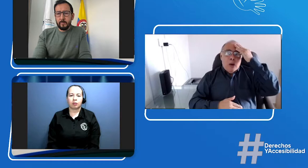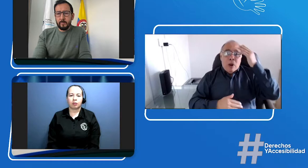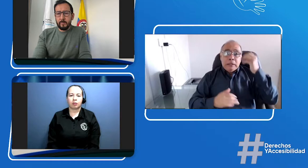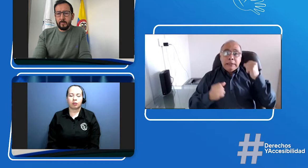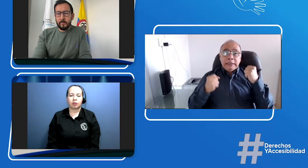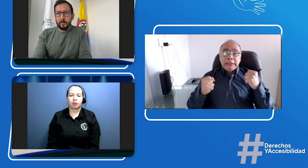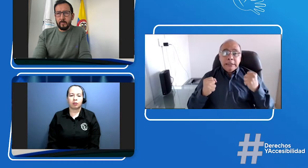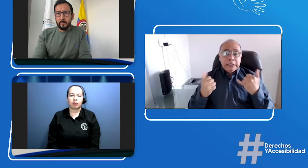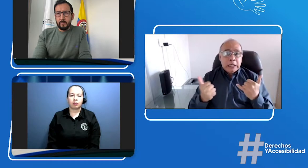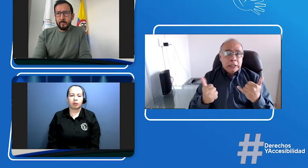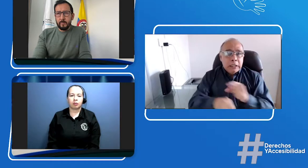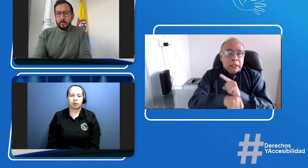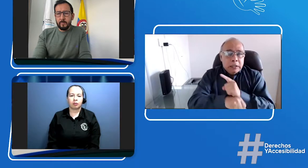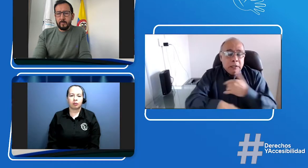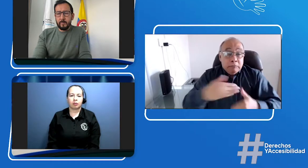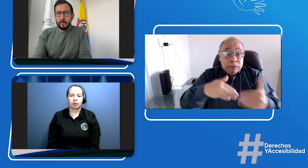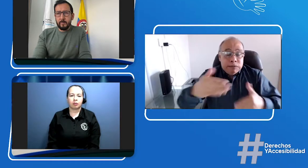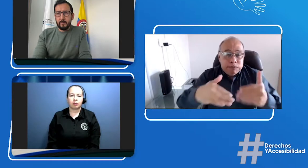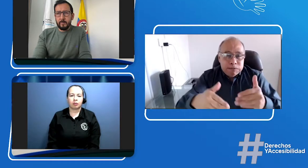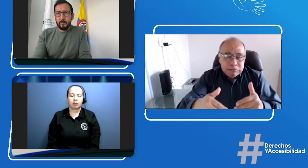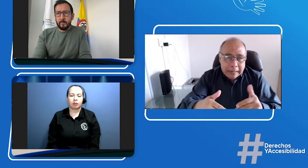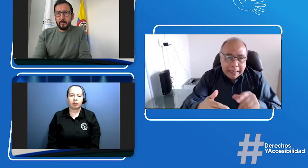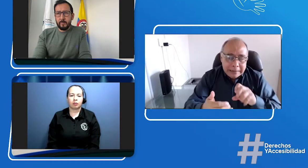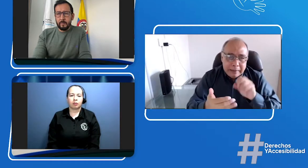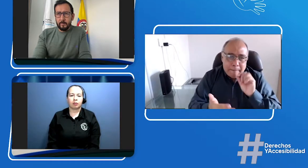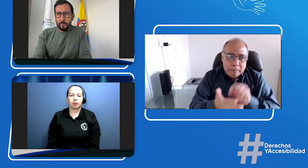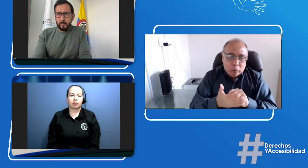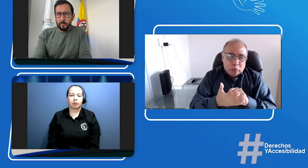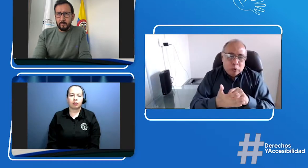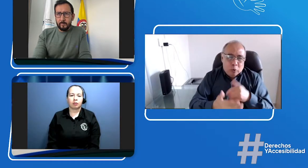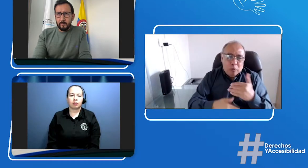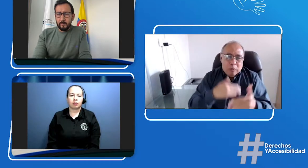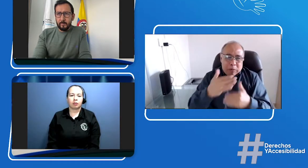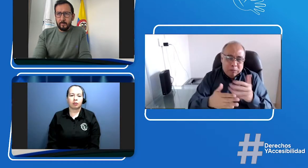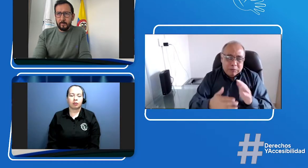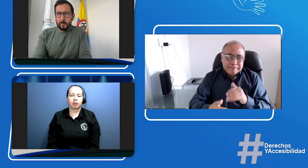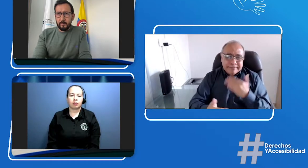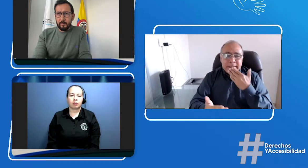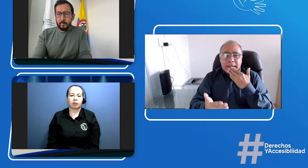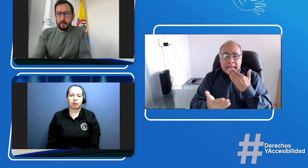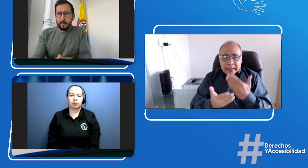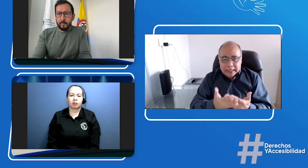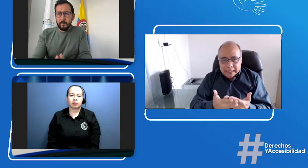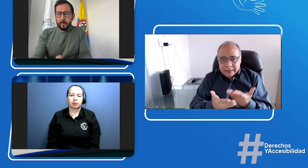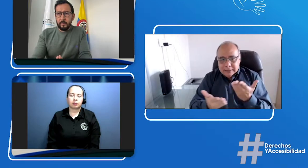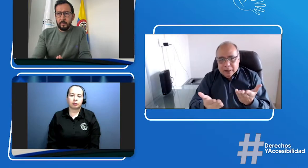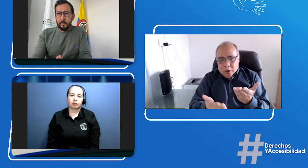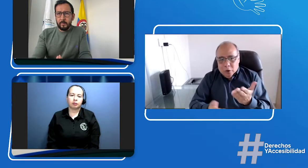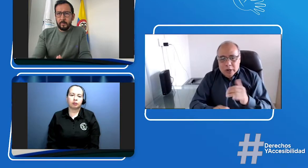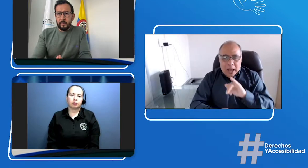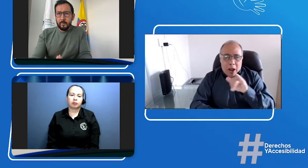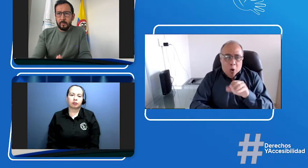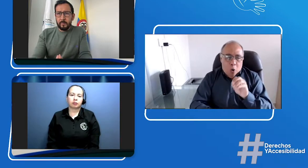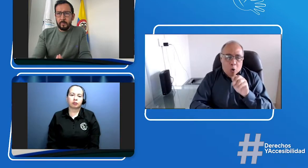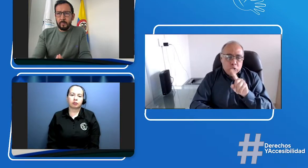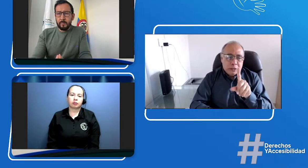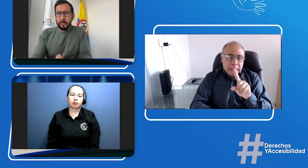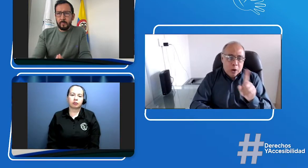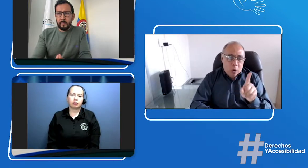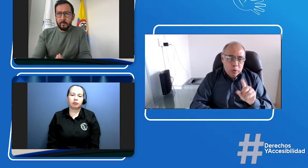comunidad sorda pueda tener la información clara porque están ávidos, estamos ávidos de que este proceso se pueda hacer lo más pronto posible.